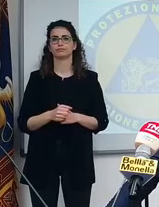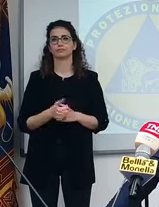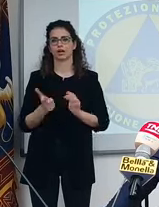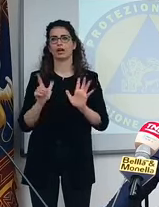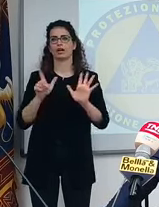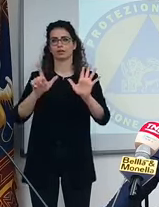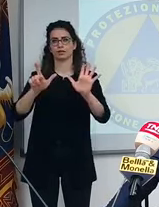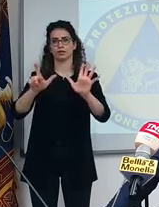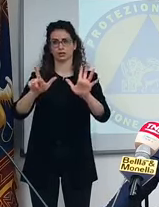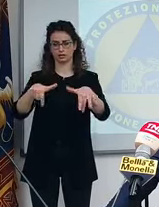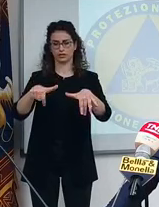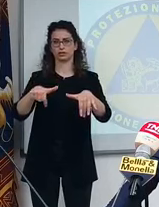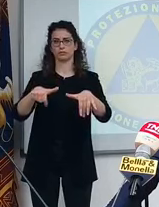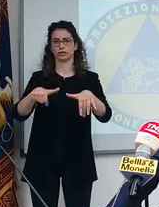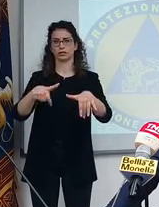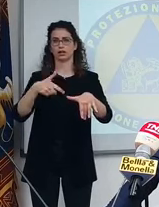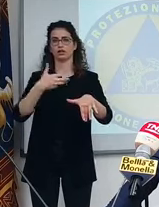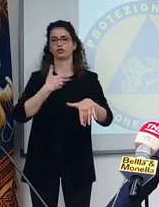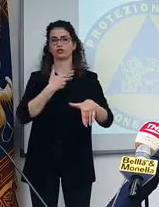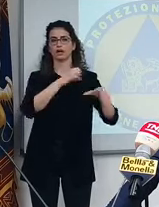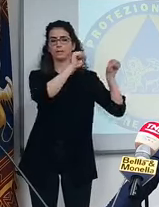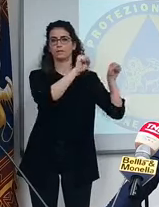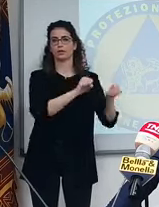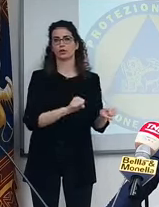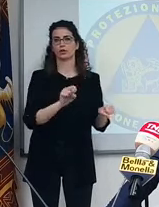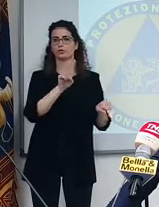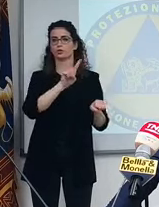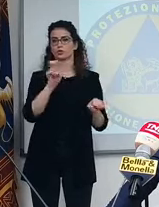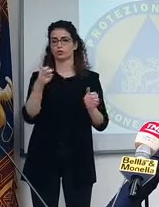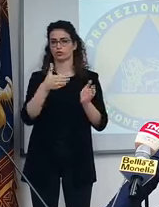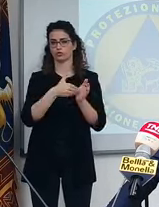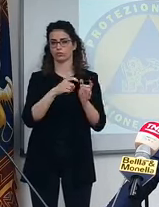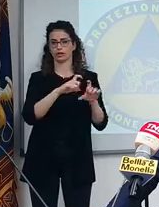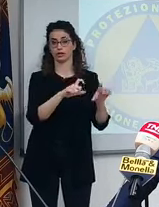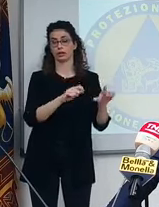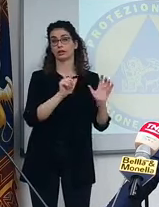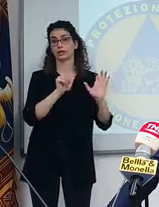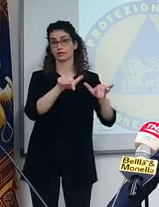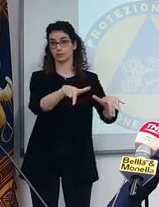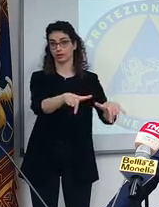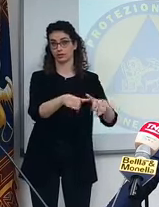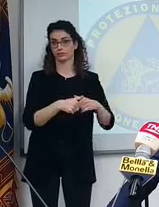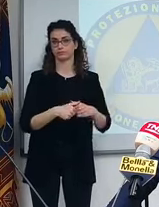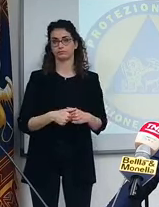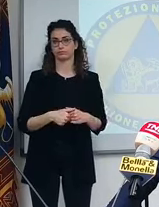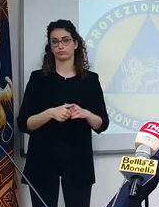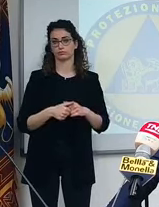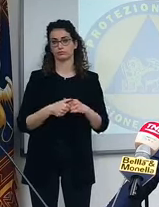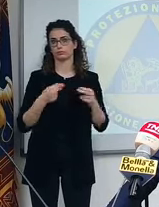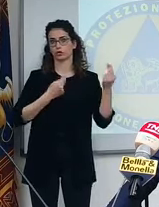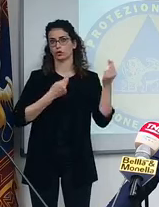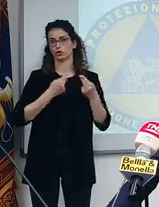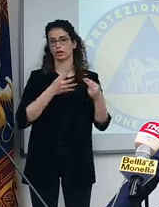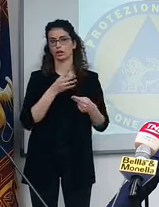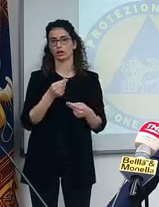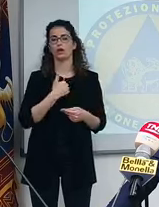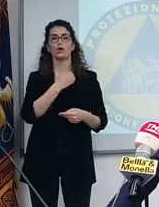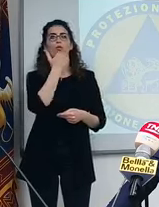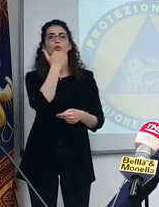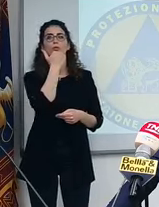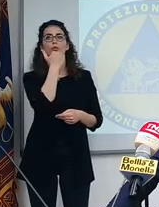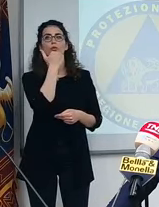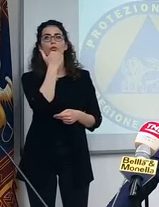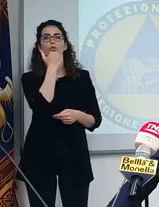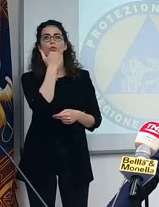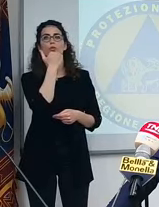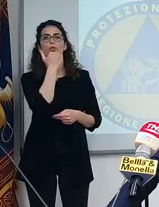prossima settimana noi abbiamo un magazzino di 200.000 a settimana, in totale. Scusate, il report